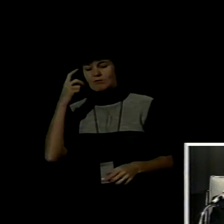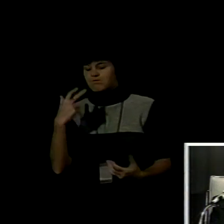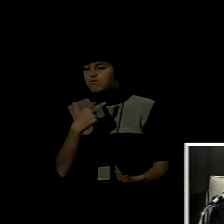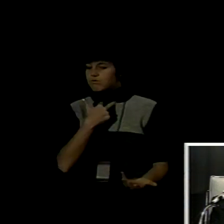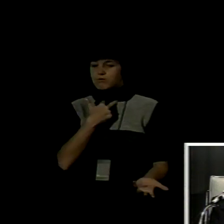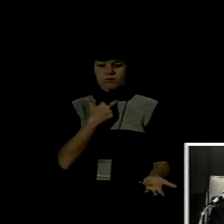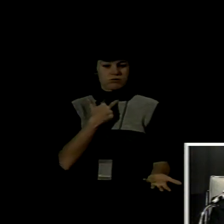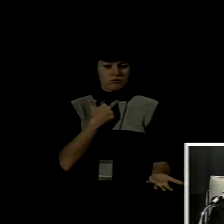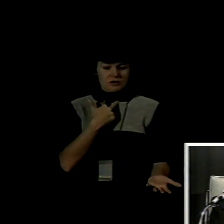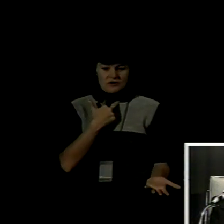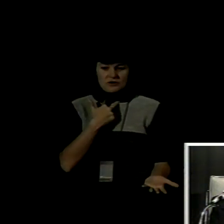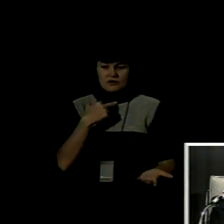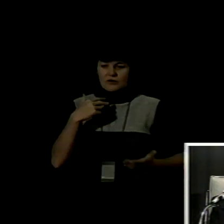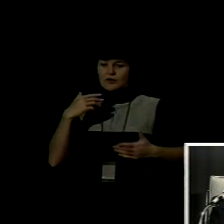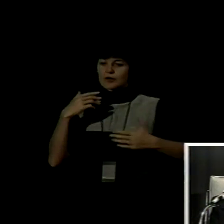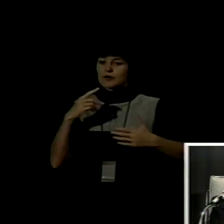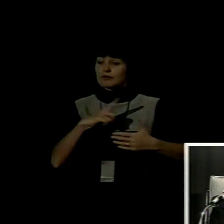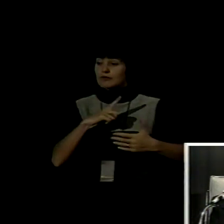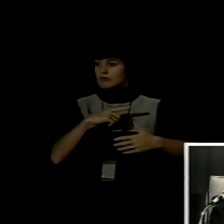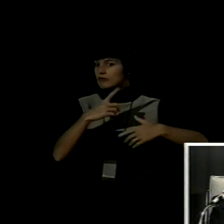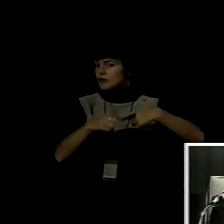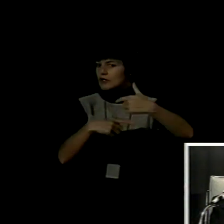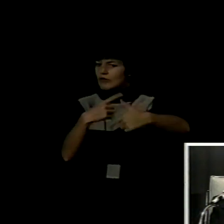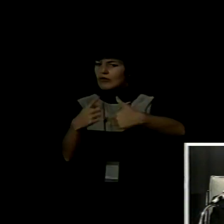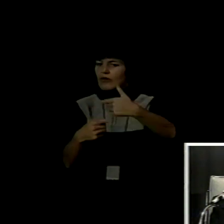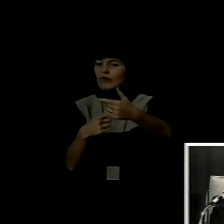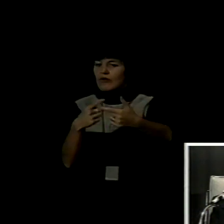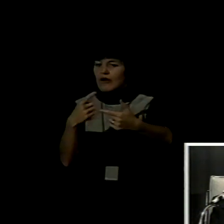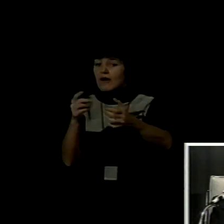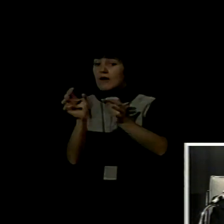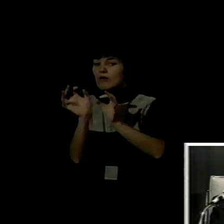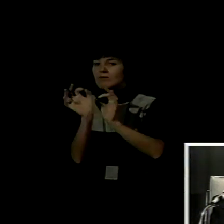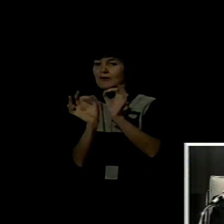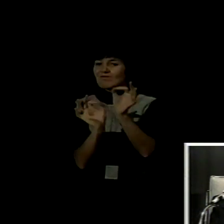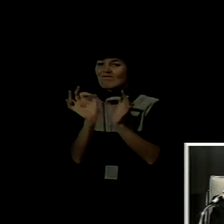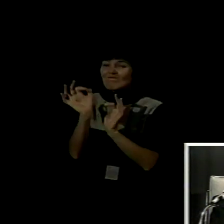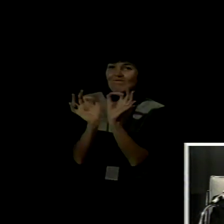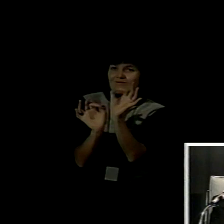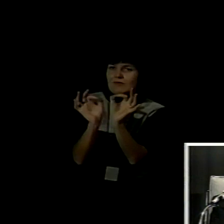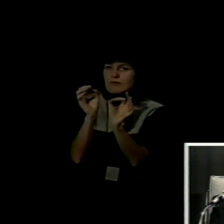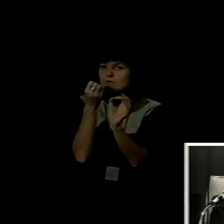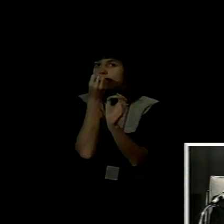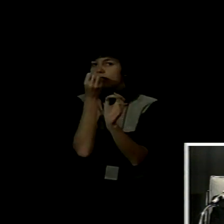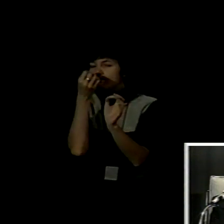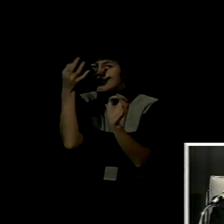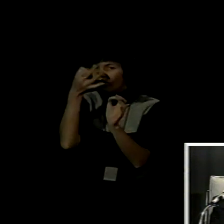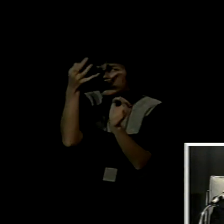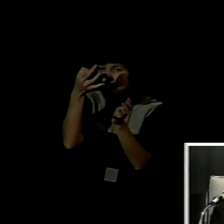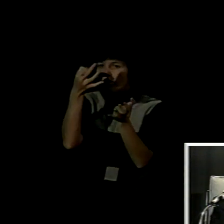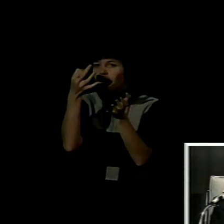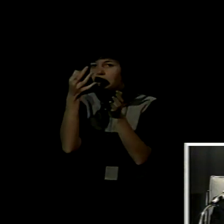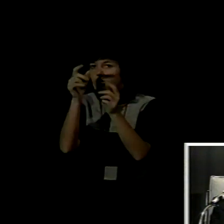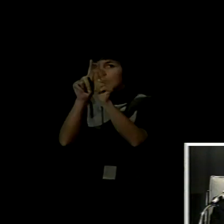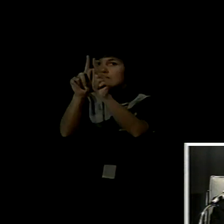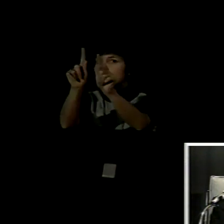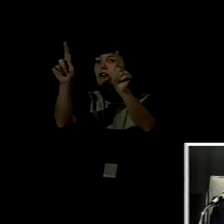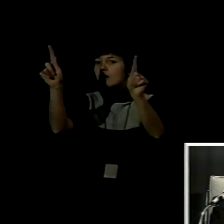desarrollar esquemas ideales generalizables frente a la diversidad y heterogeneidad de las